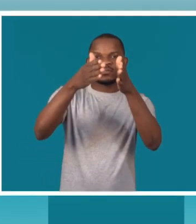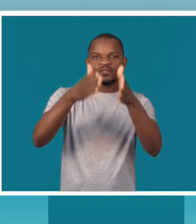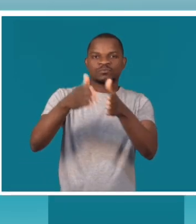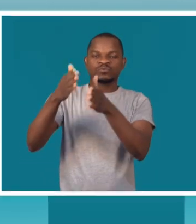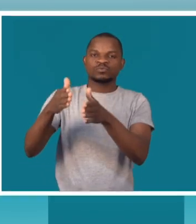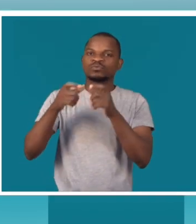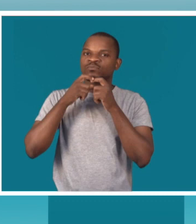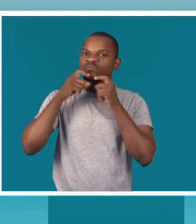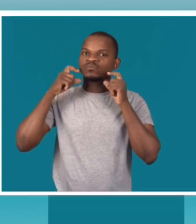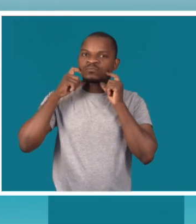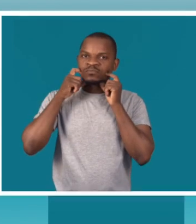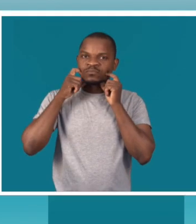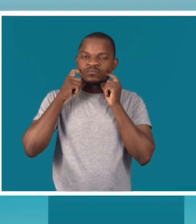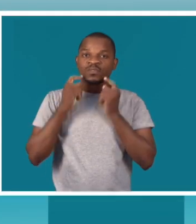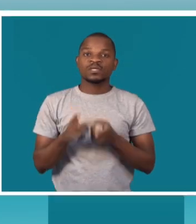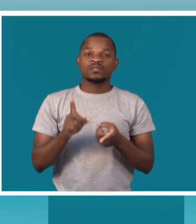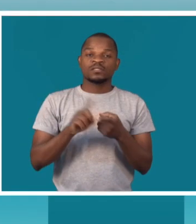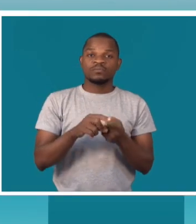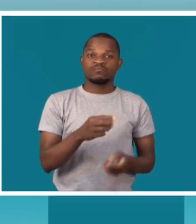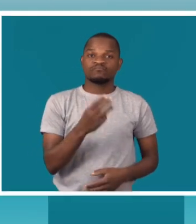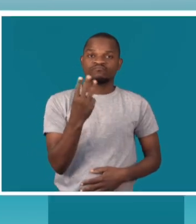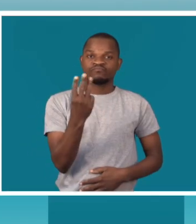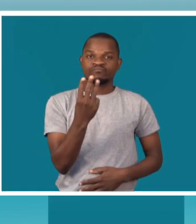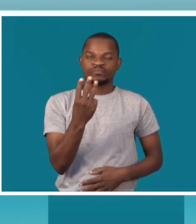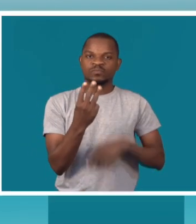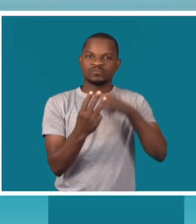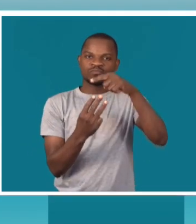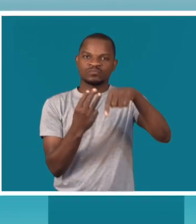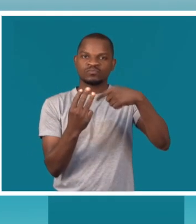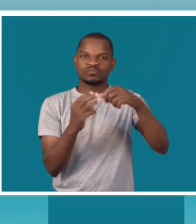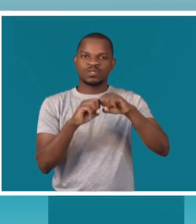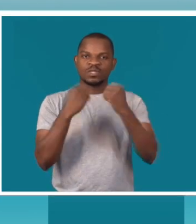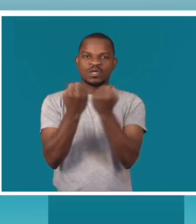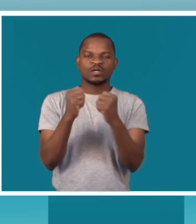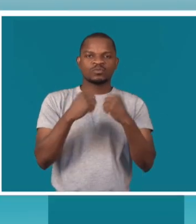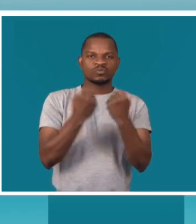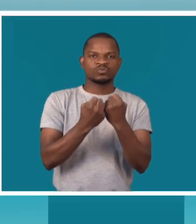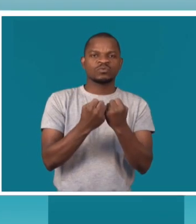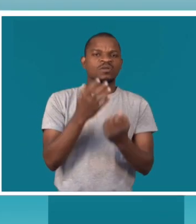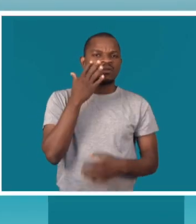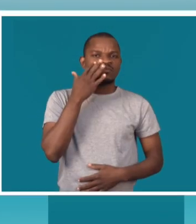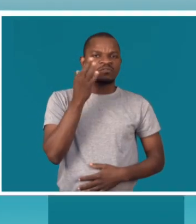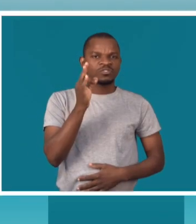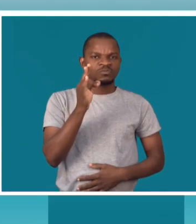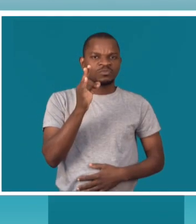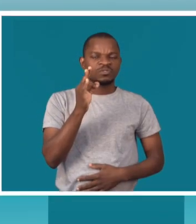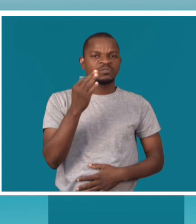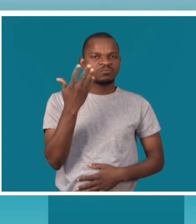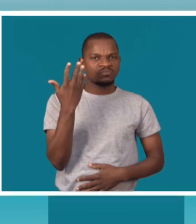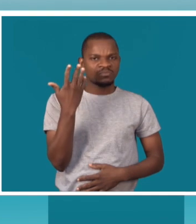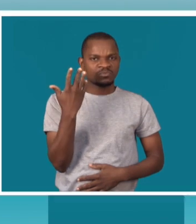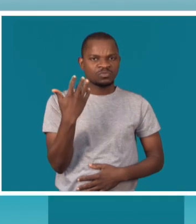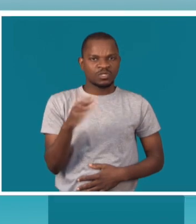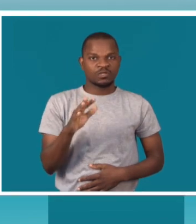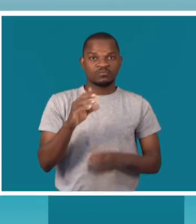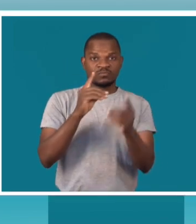população moçambicana. Em nome das três organizações, Felizmina Banz, diretora executiva da TV Surdo,